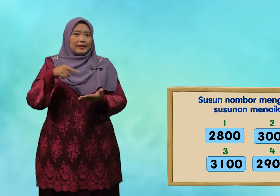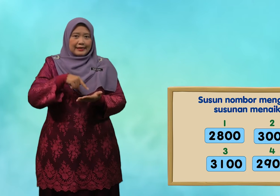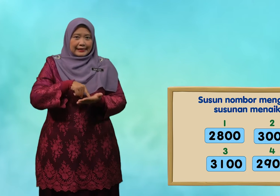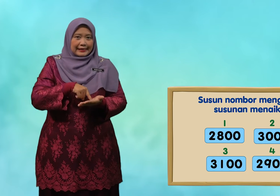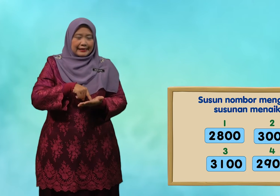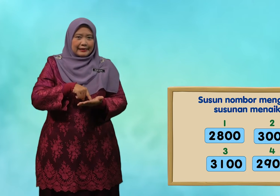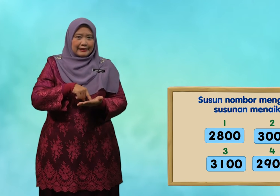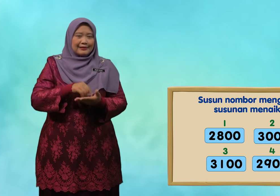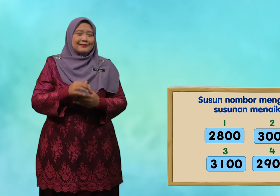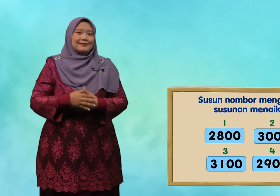ini.